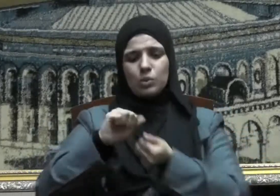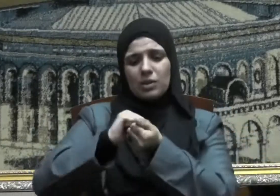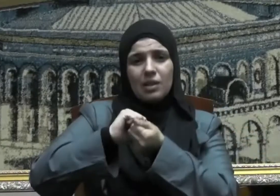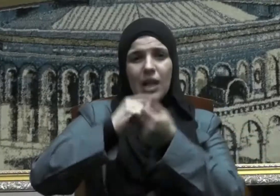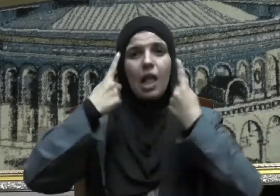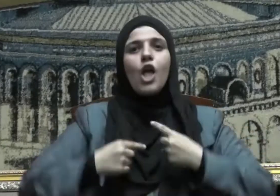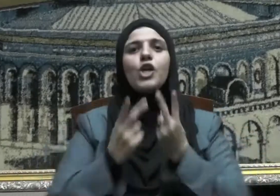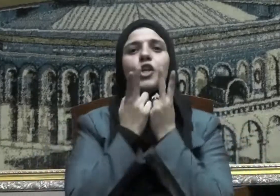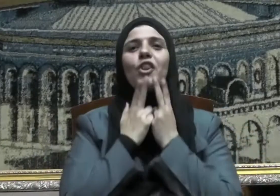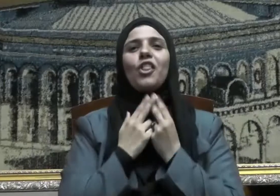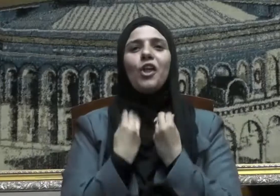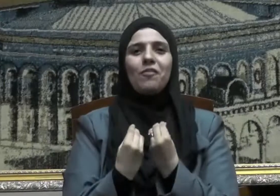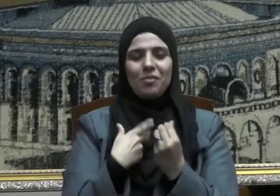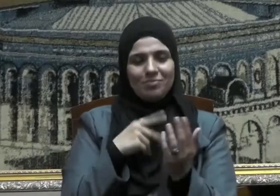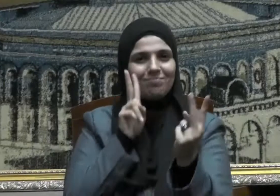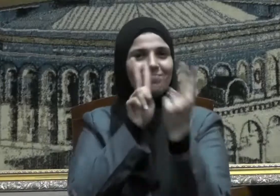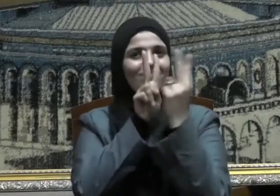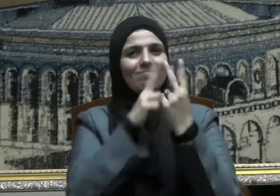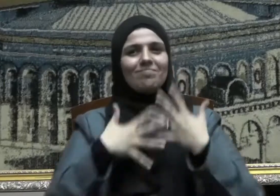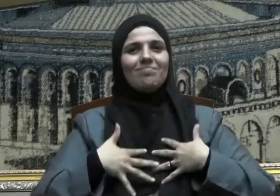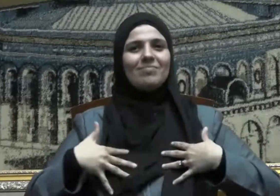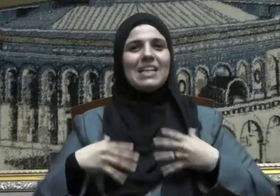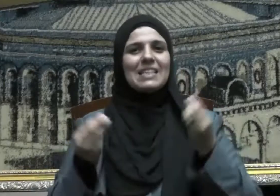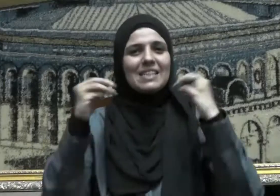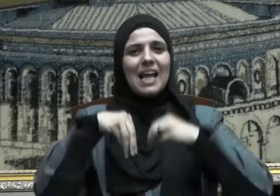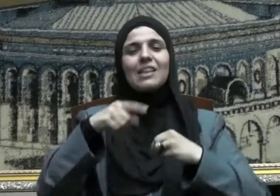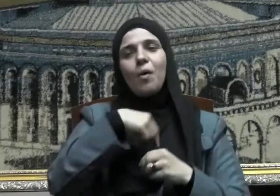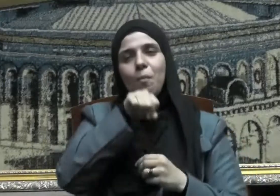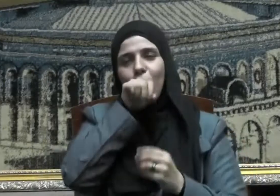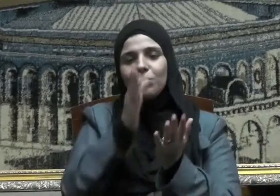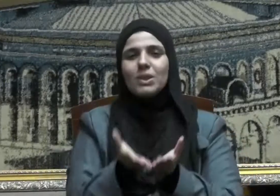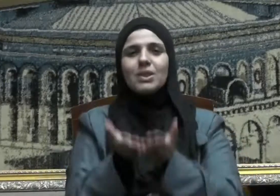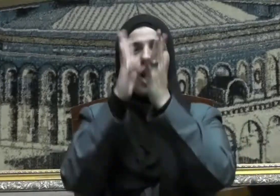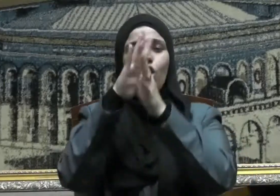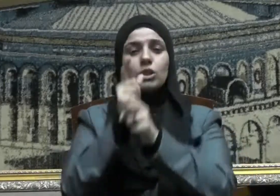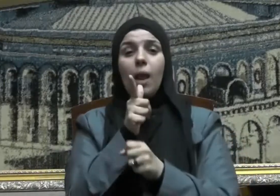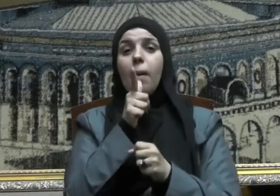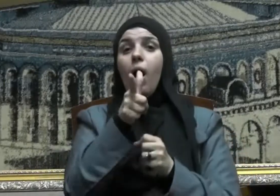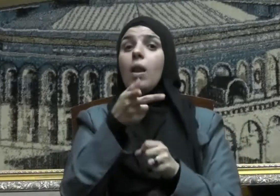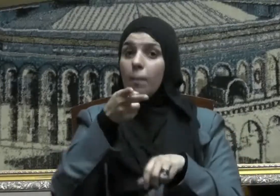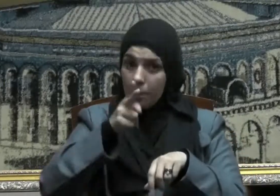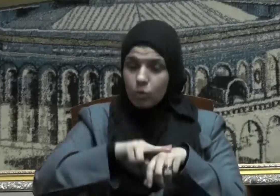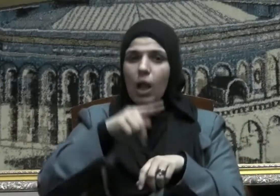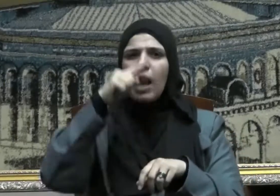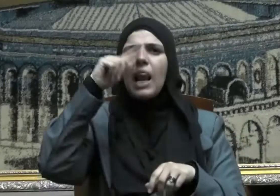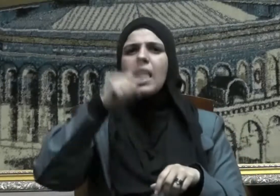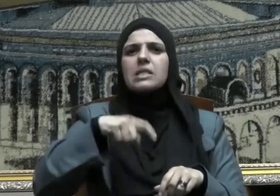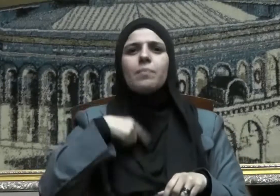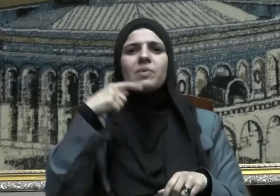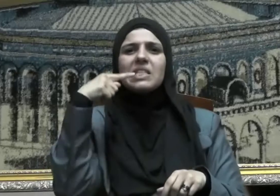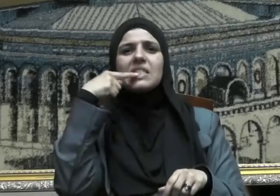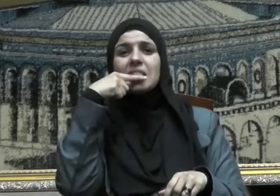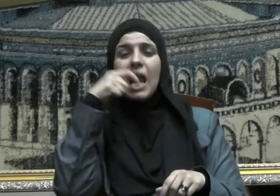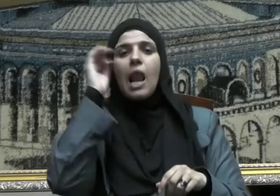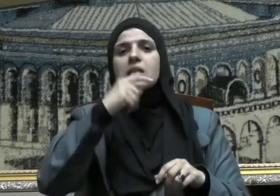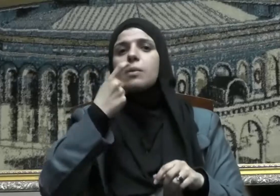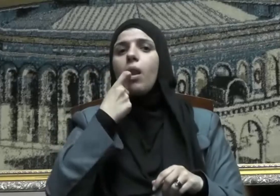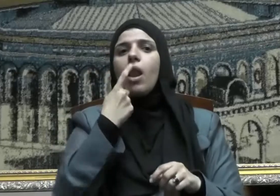يجد ما يغسل به ثوبة كما حث النبي صلى الله عليه وسلم على نظافة